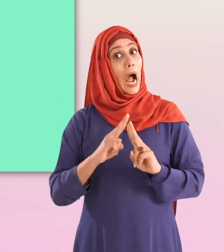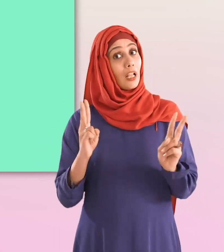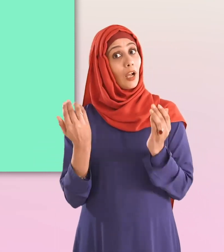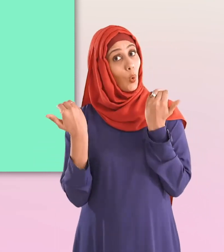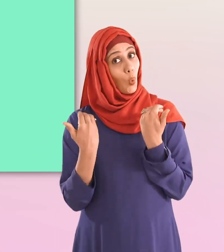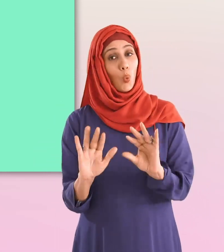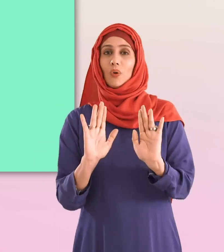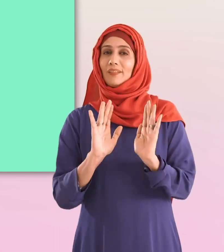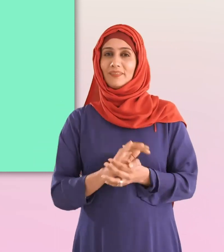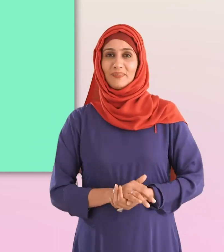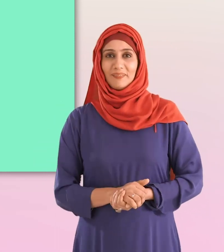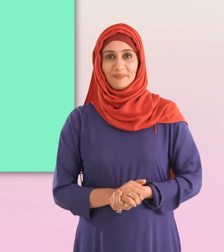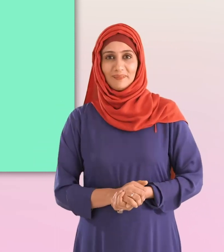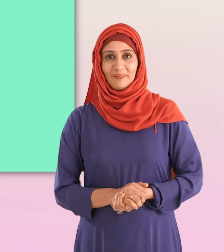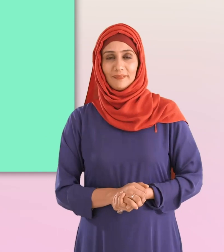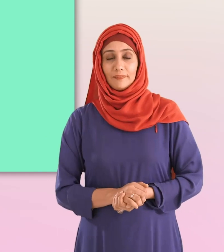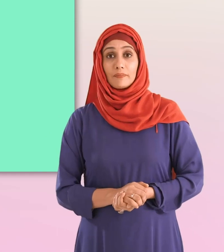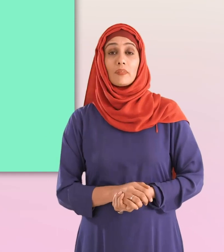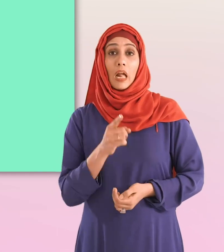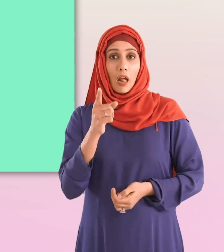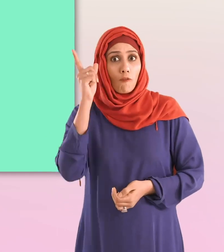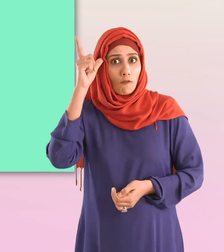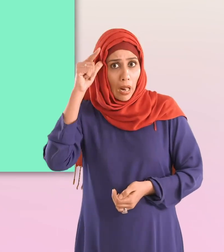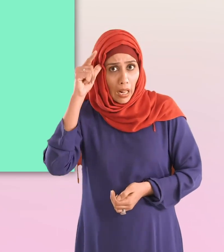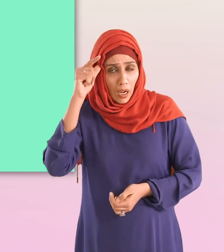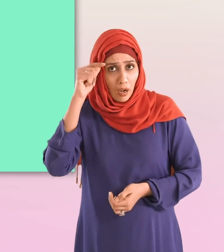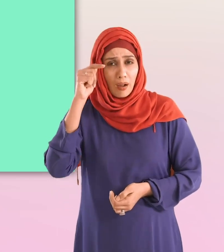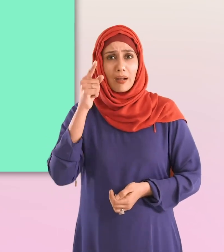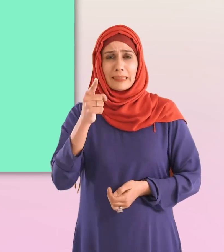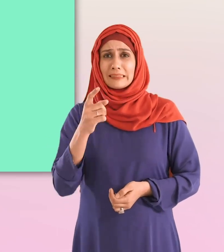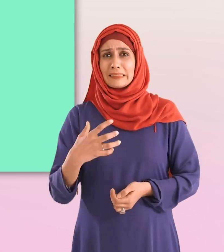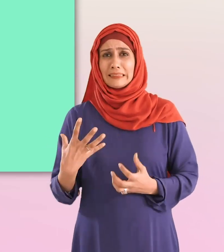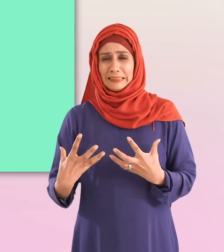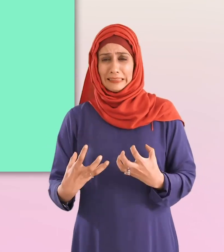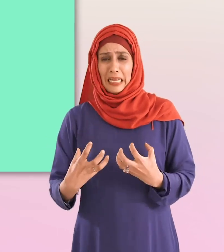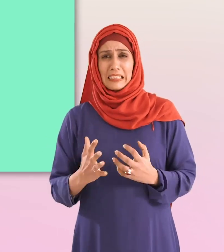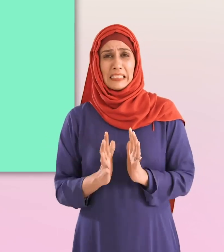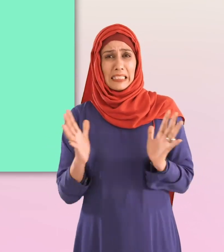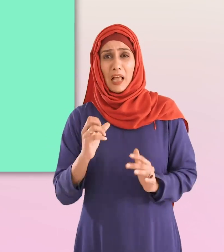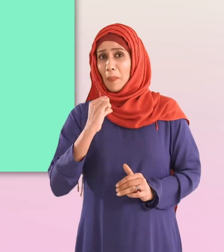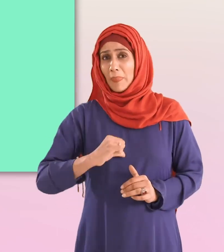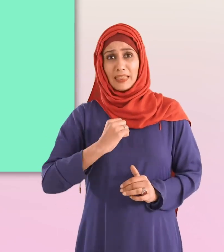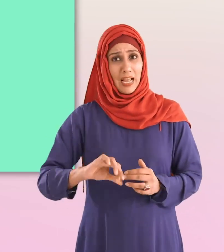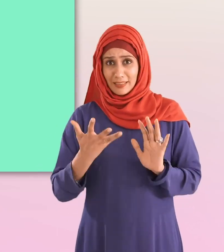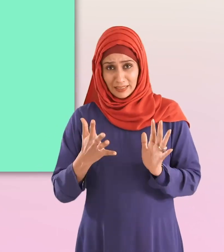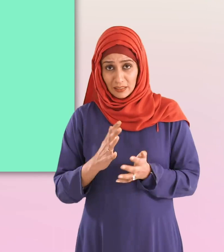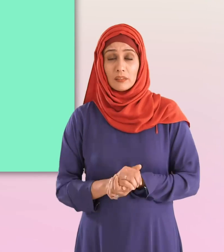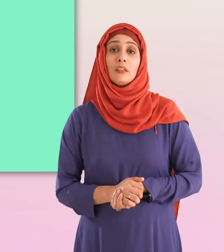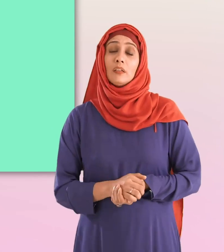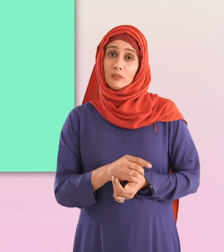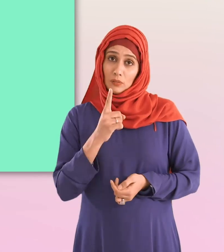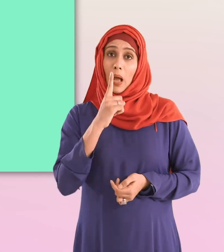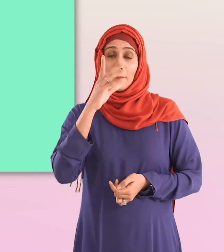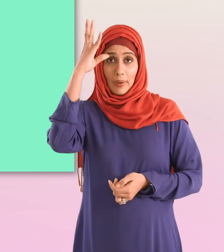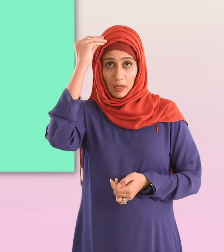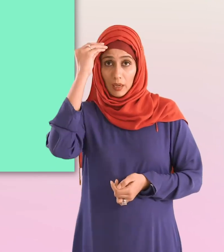بر جب آپ کو اس کی عادت ہو جاتی ہے لیکن اگر آپ فکر مند ہیں یا ناقابل برداشت درد یا تکلیف میں مبتلا